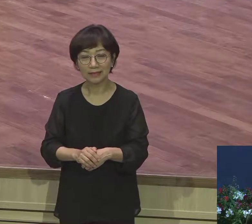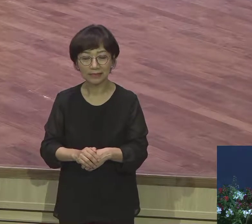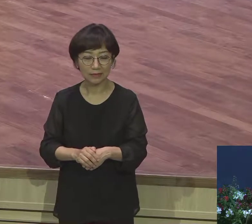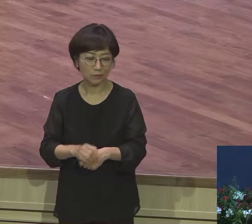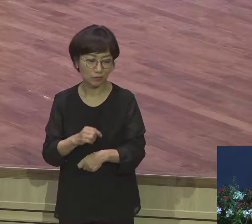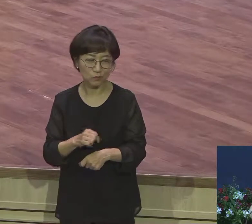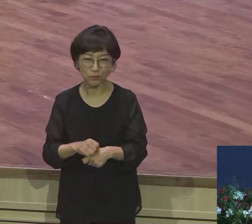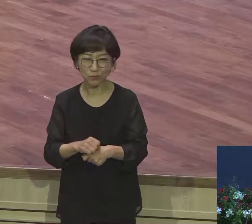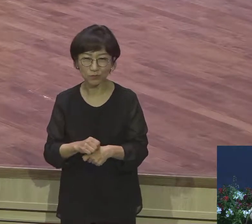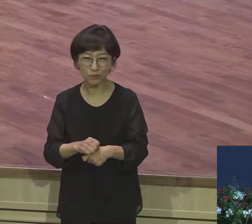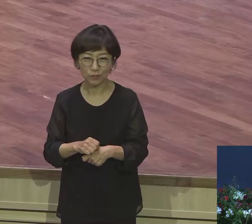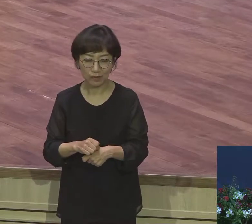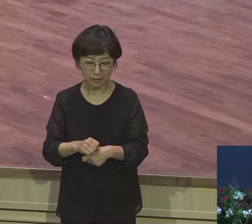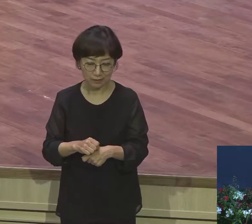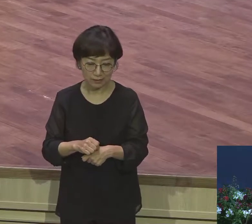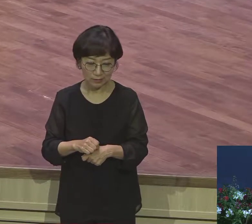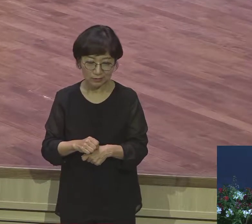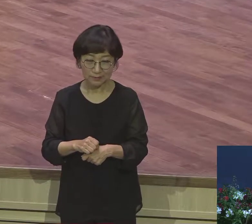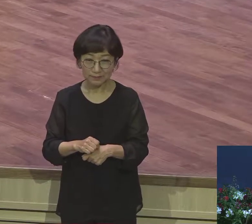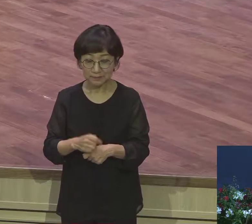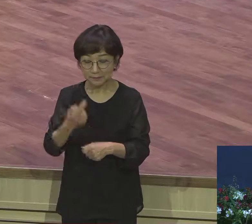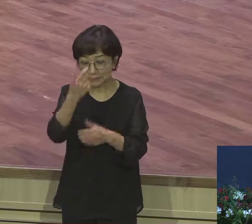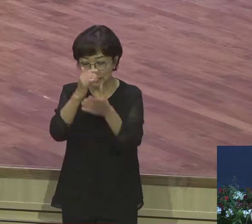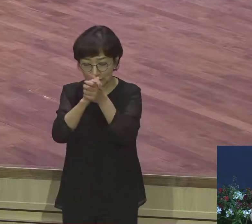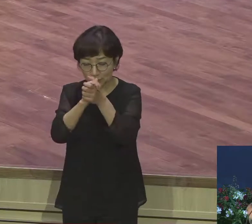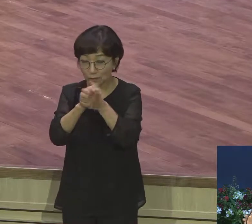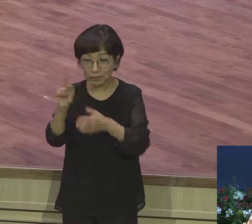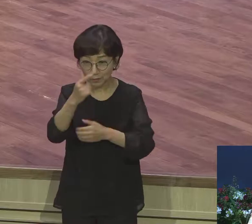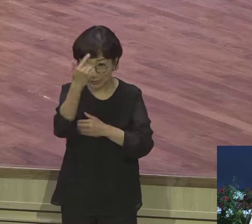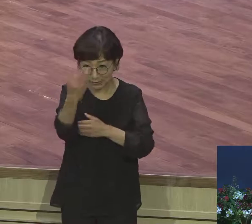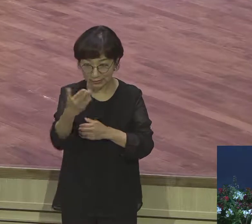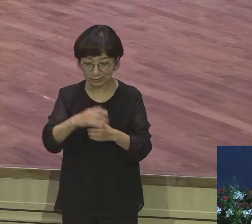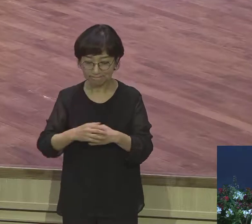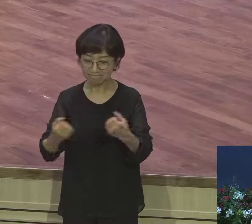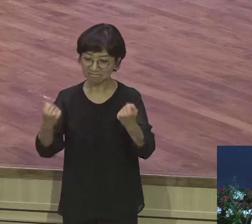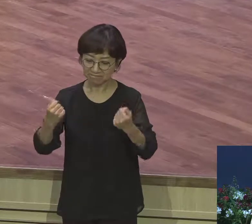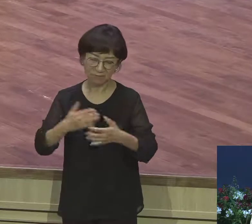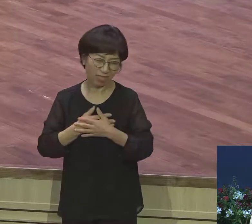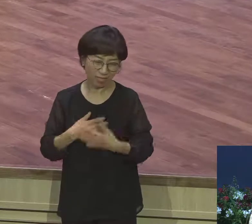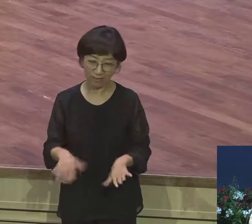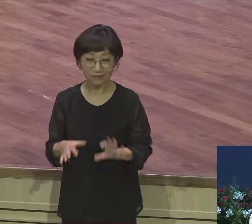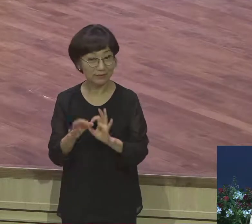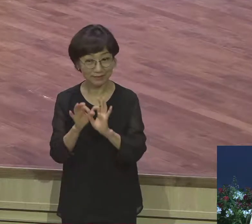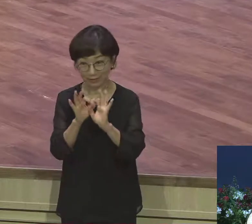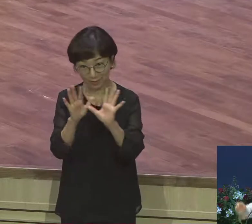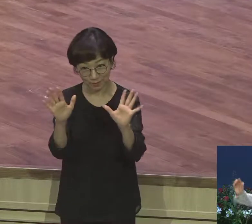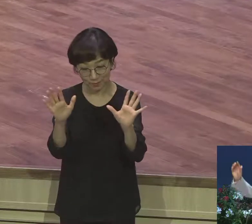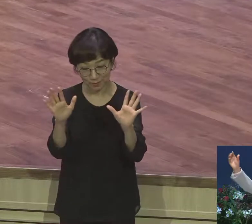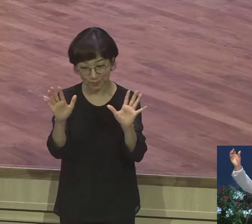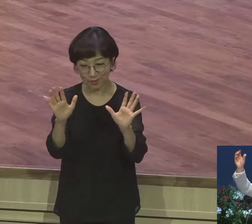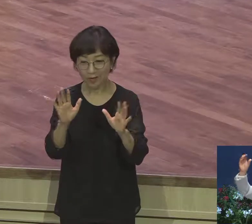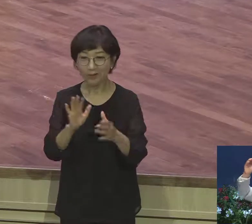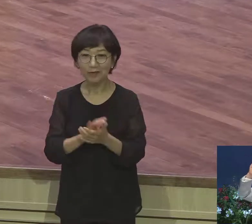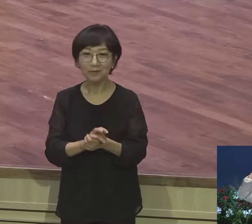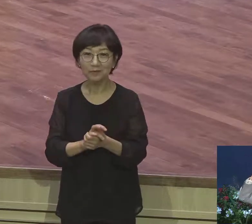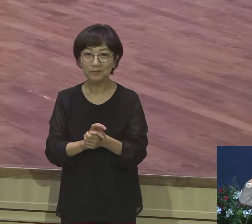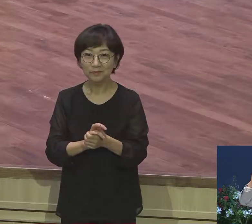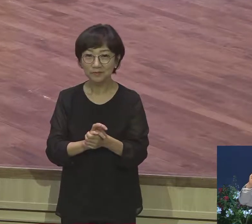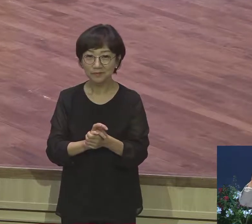잘했다 못했다 상관없이 연약한 거 상관없이 다 뛰어넘어서 뭘 체험해요 하나님의